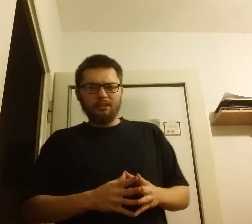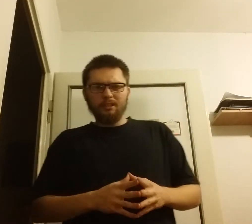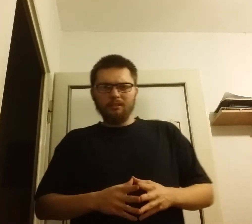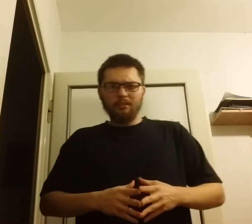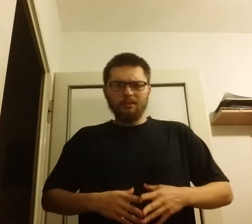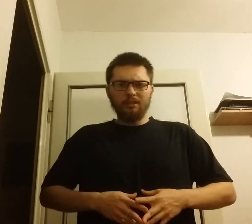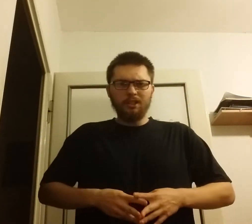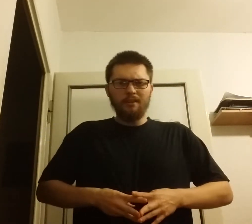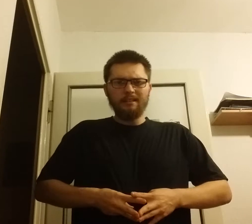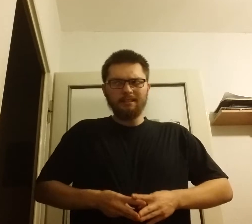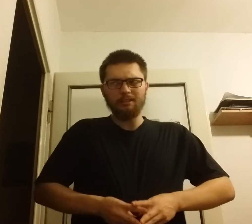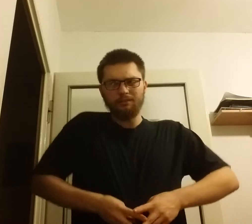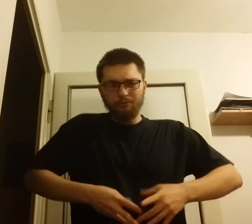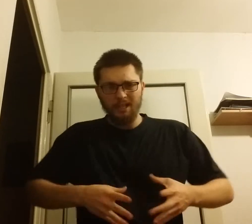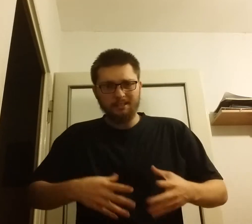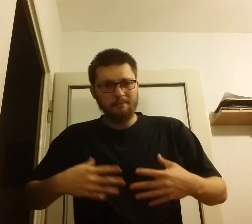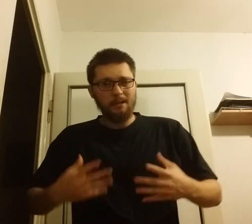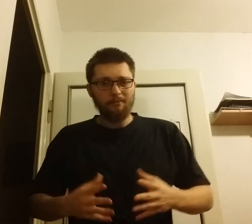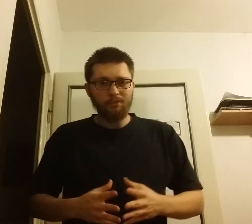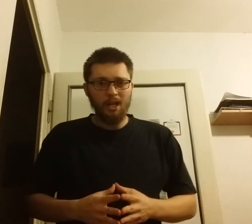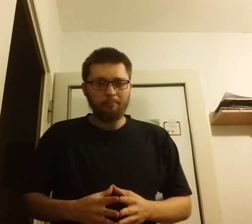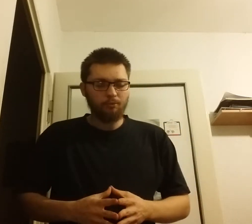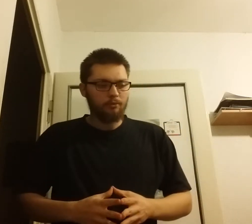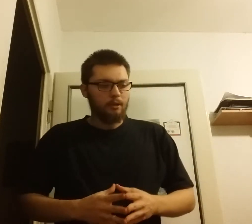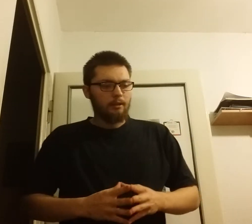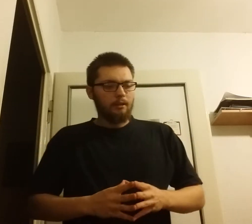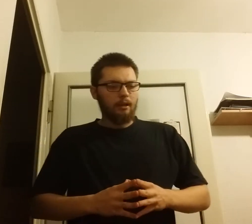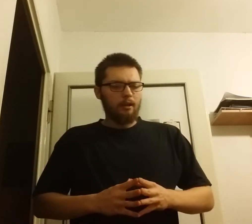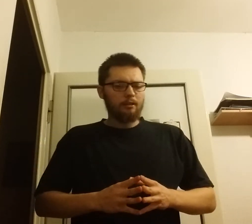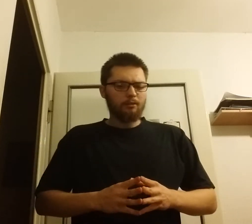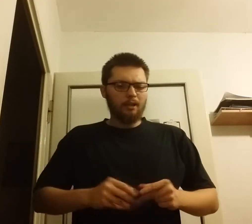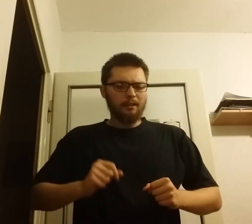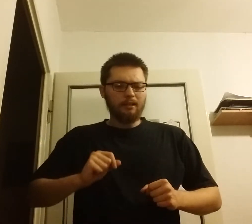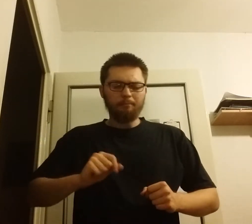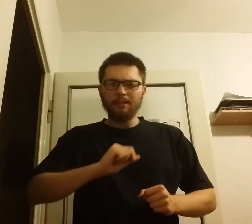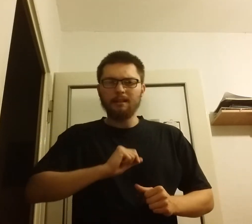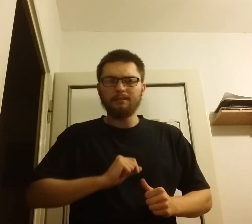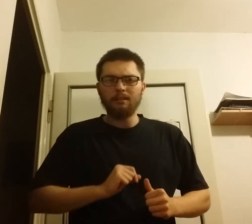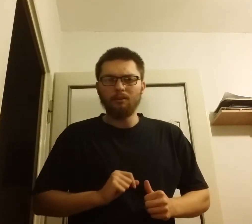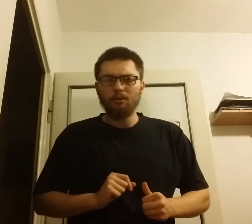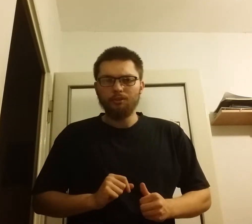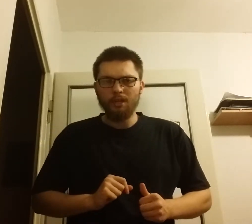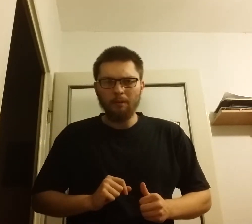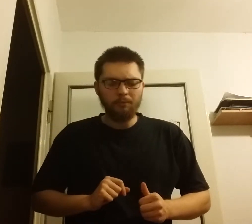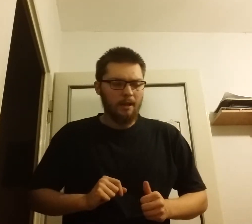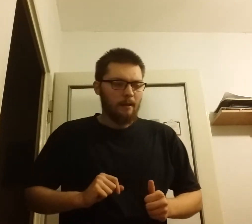1920 w sierpniu a konkretnie 15 sierpnia